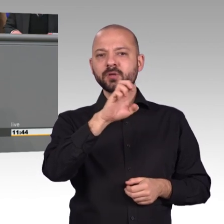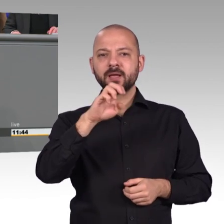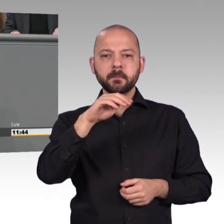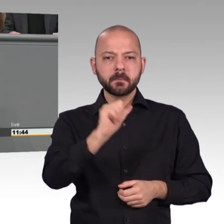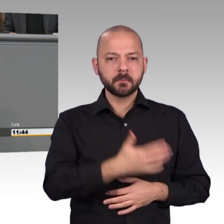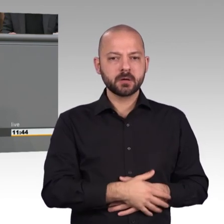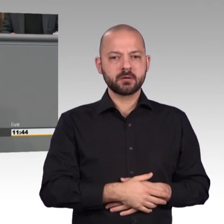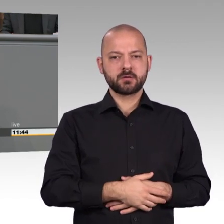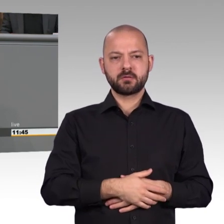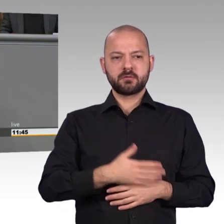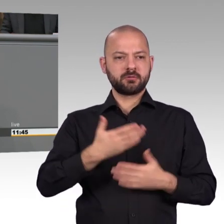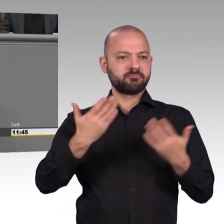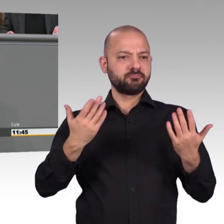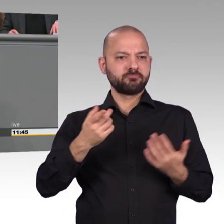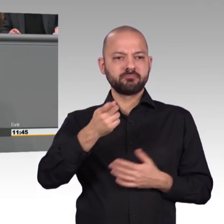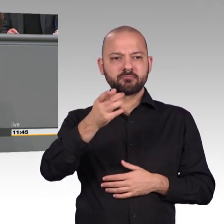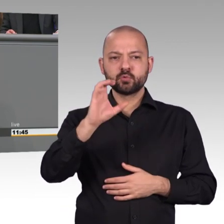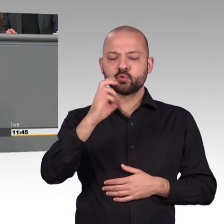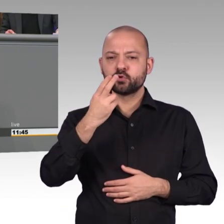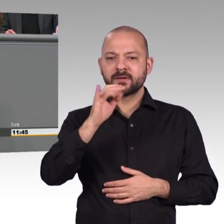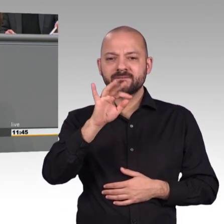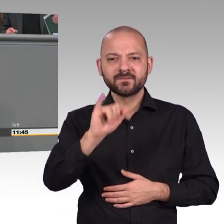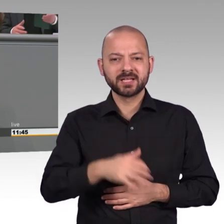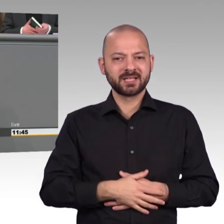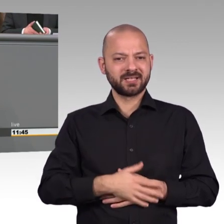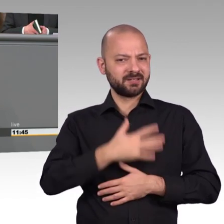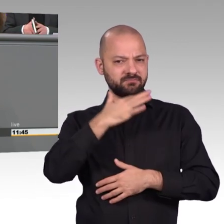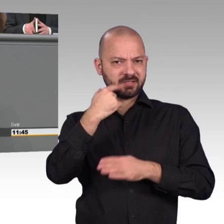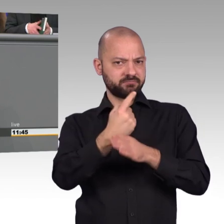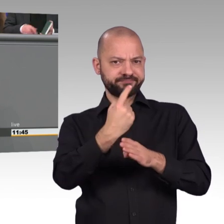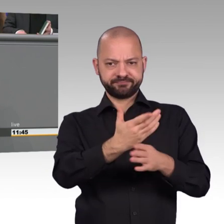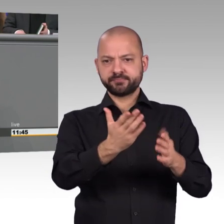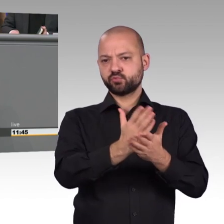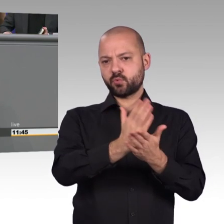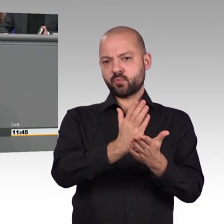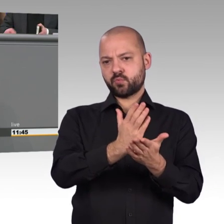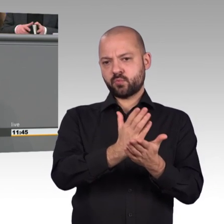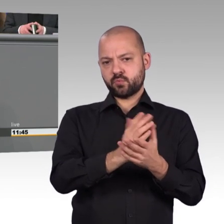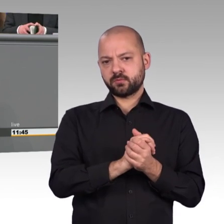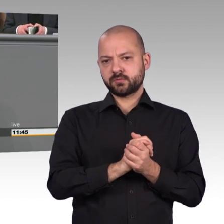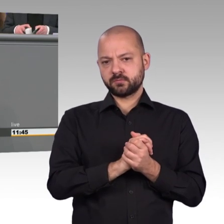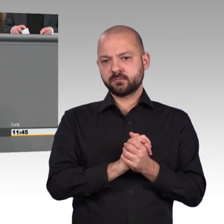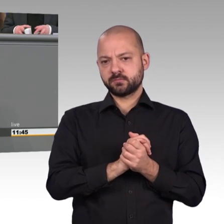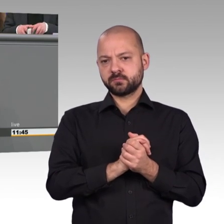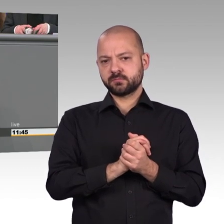dass ihnen die Verschlüsselung ihrer E-Mails sehr wichtig ist. Aber nur ein Bruchteil nutzt auch entsprechende Programme. Der Knackpunkt ist die